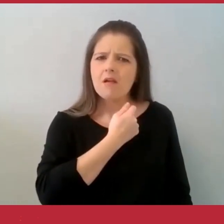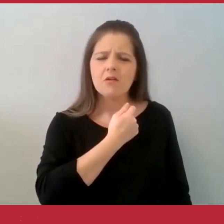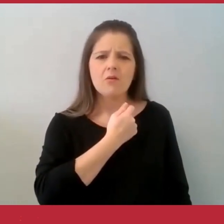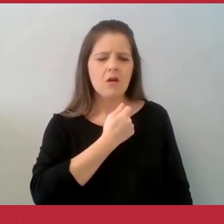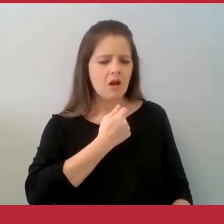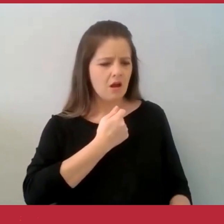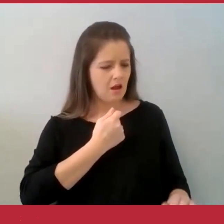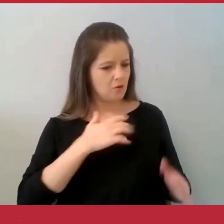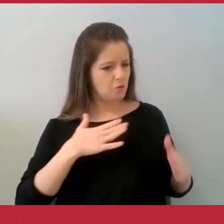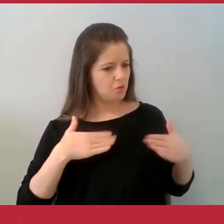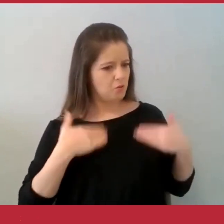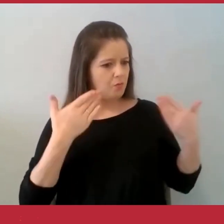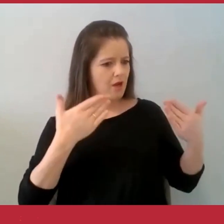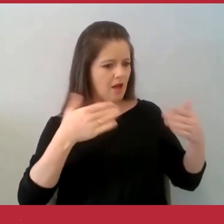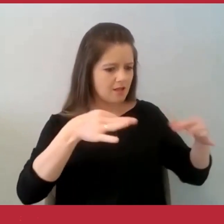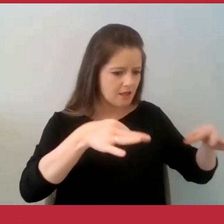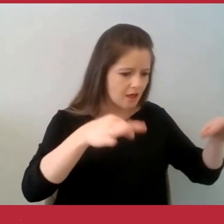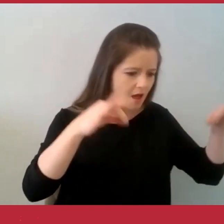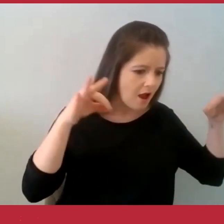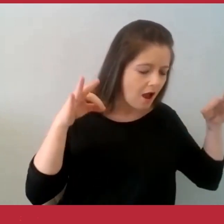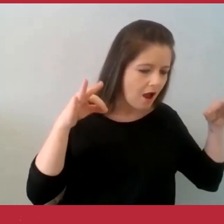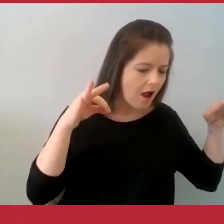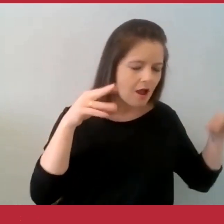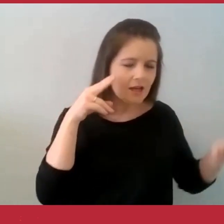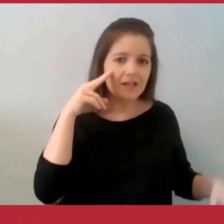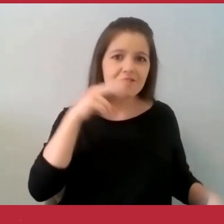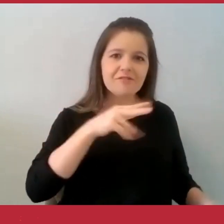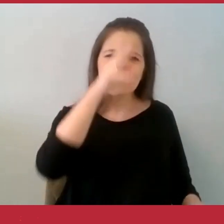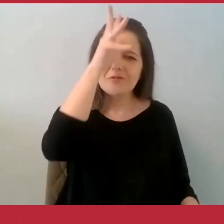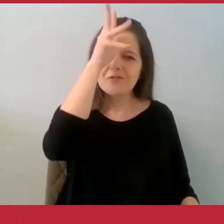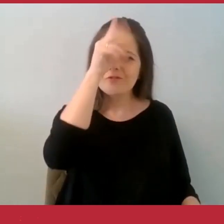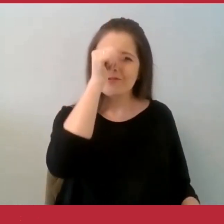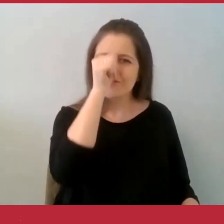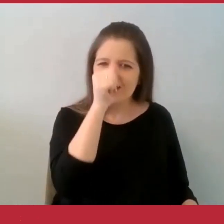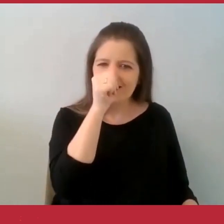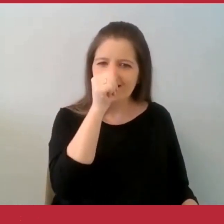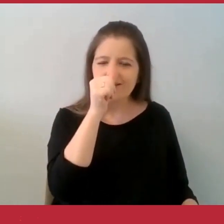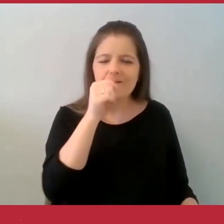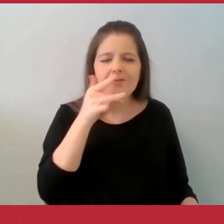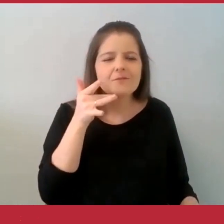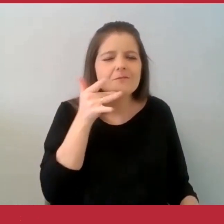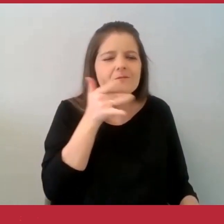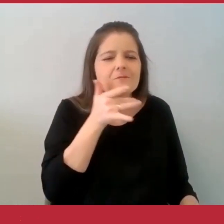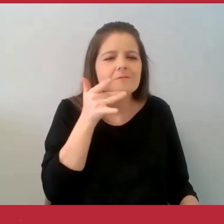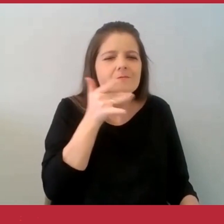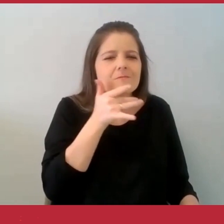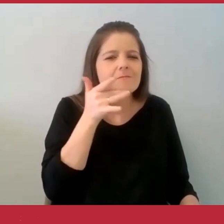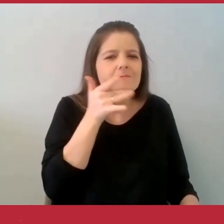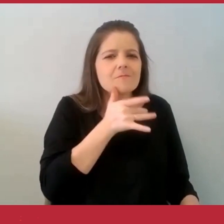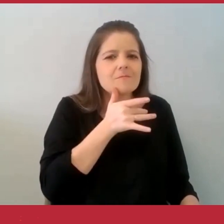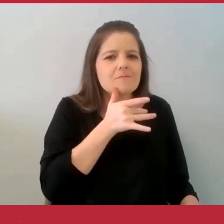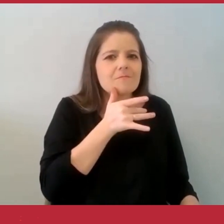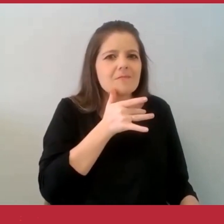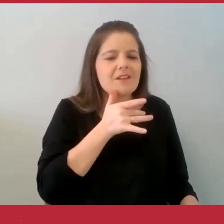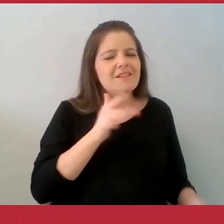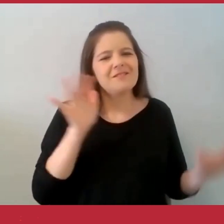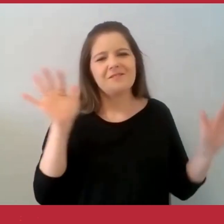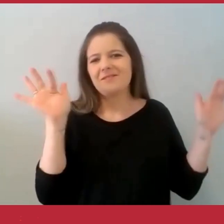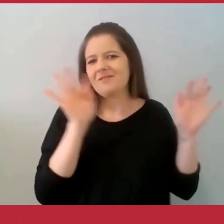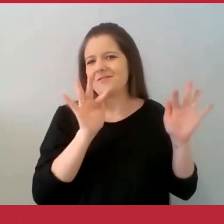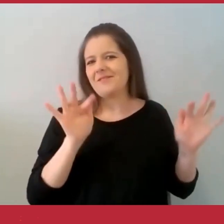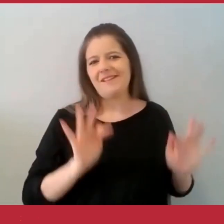viu aquele frango assado, suculento, hum, o barbeiro ficou muito